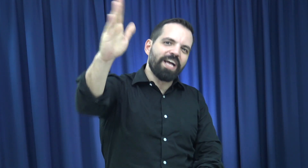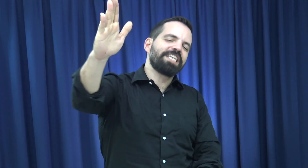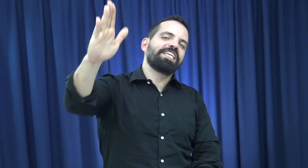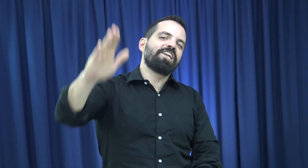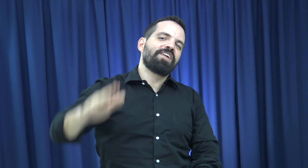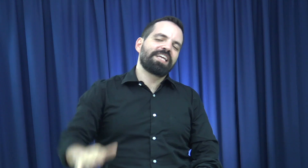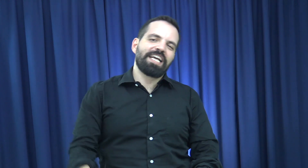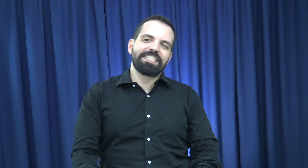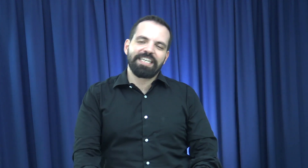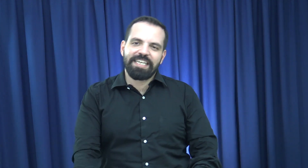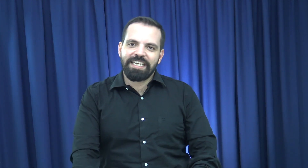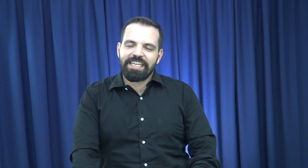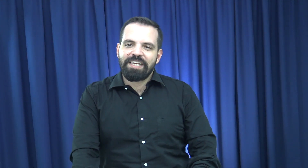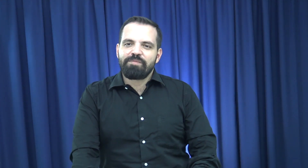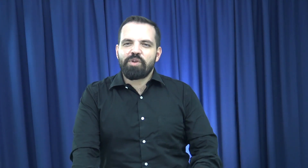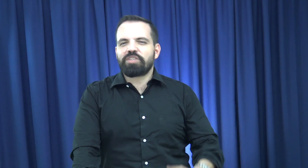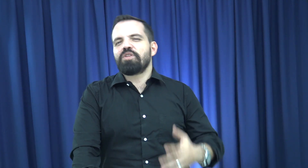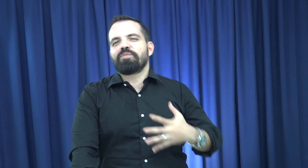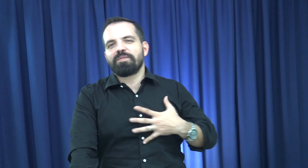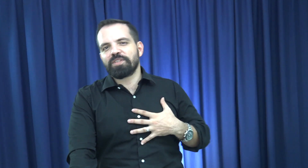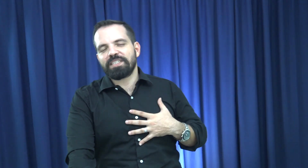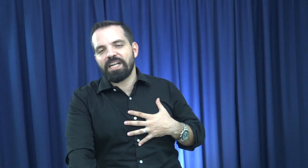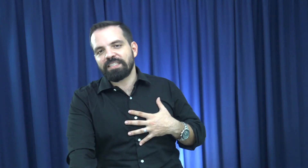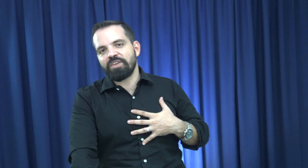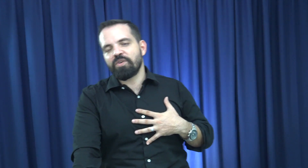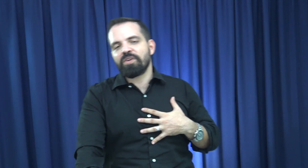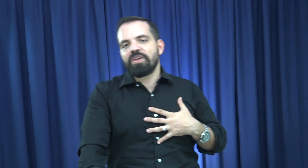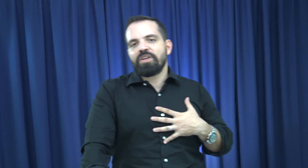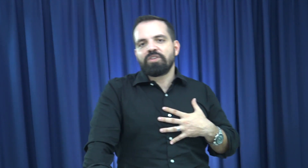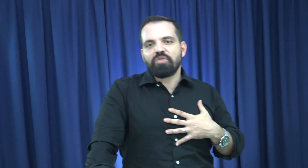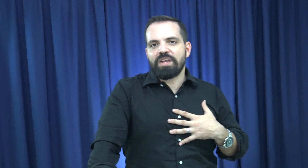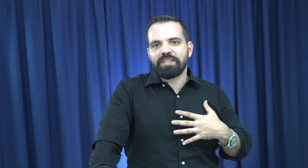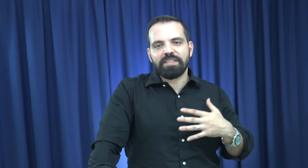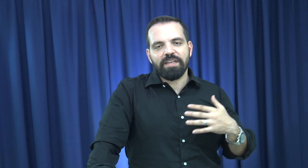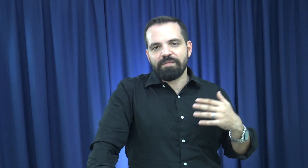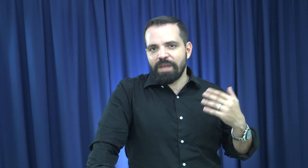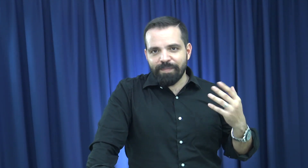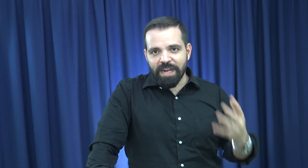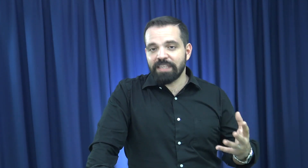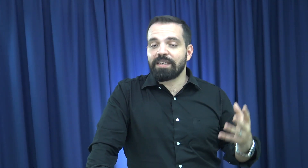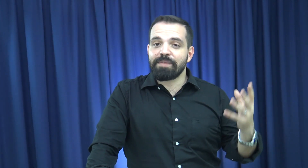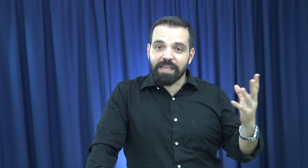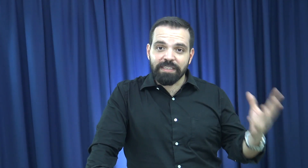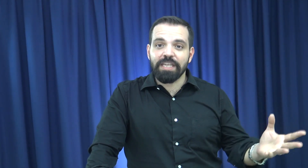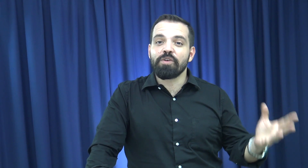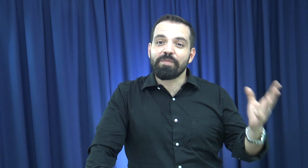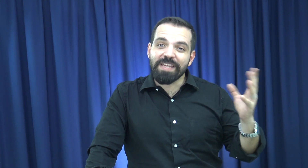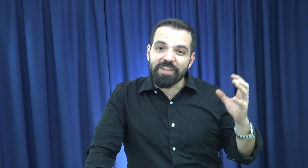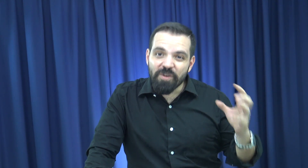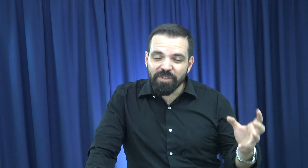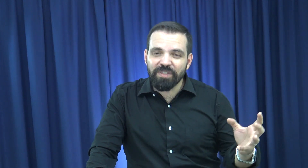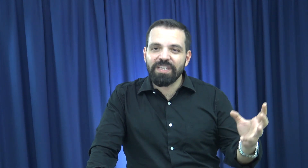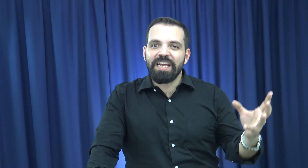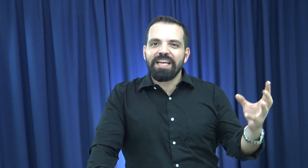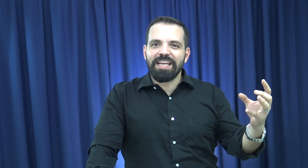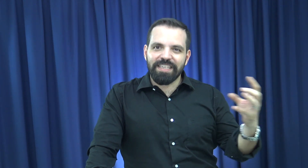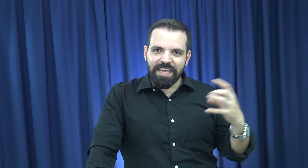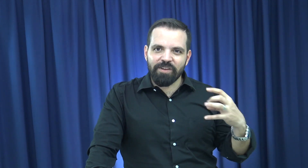hay quien lo alcance. Por eso le podemos decir al Señor, tú eres mi esperanza, mi castigo, mi Dios en quien